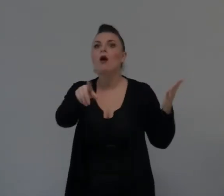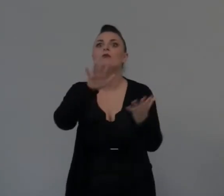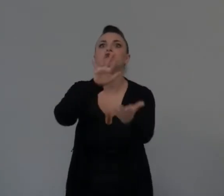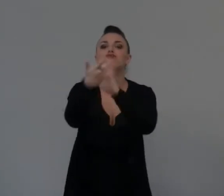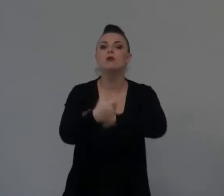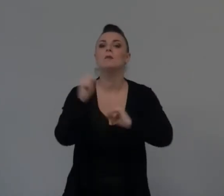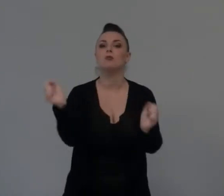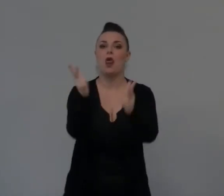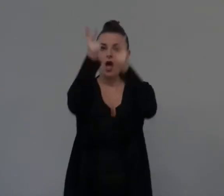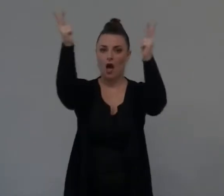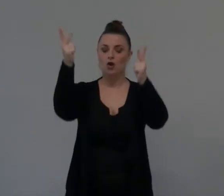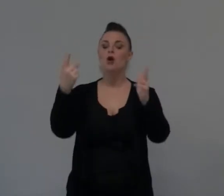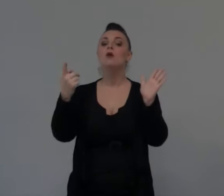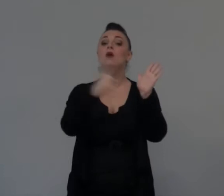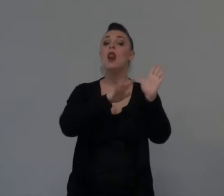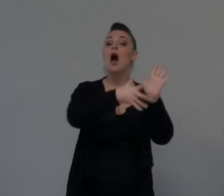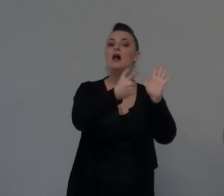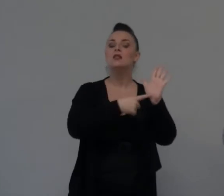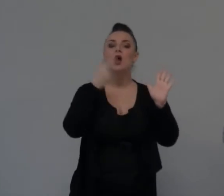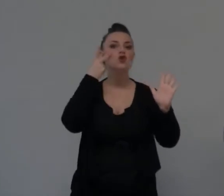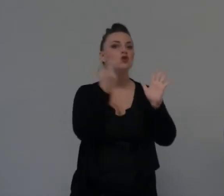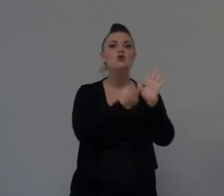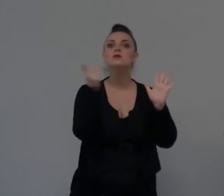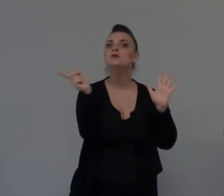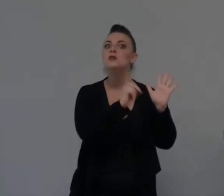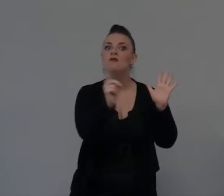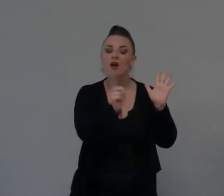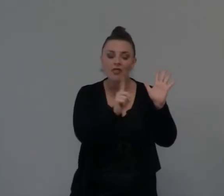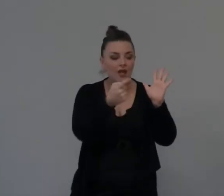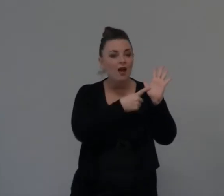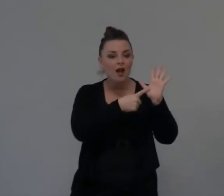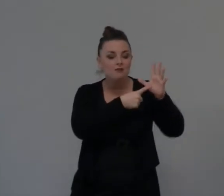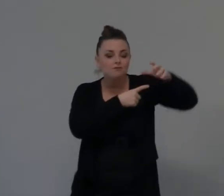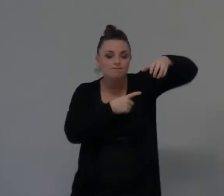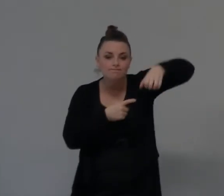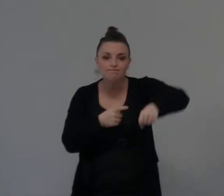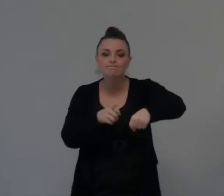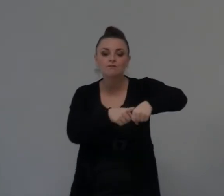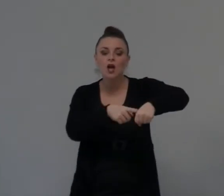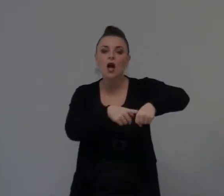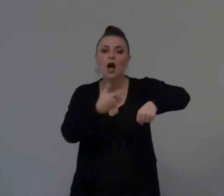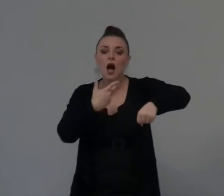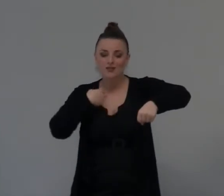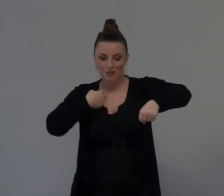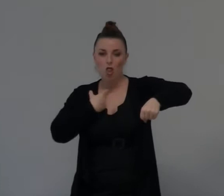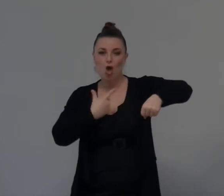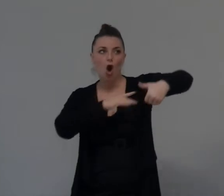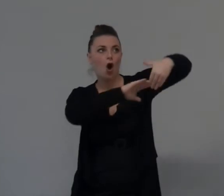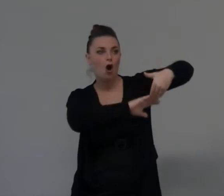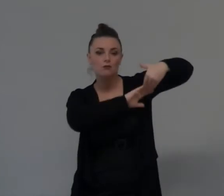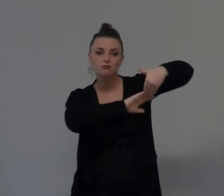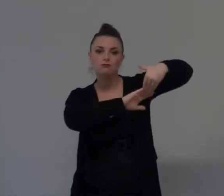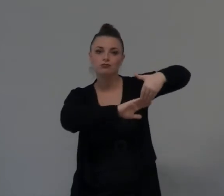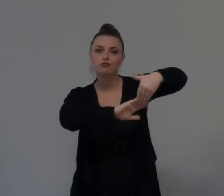invisibile, che però regola il passo della nostra vita, che ci sta a fianco.